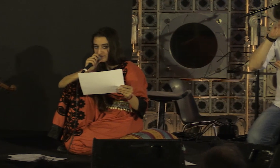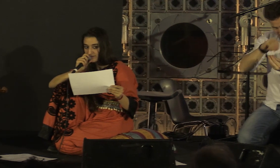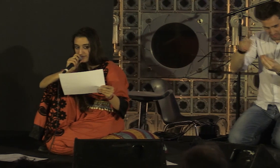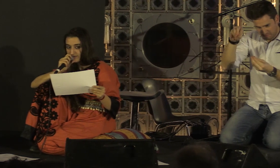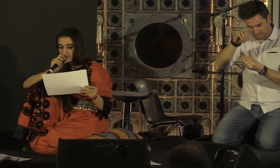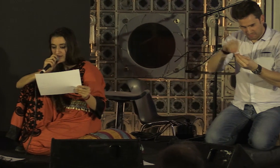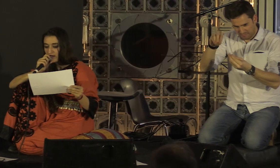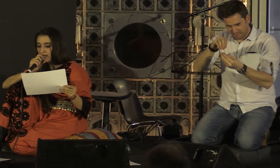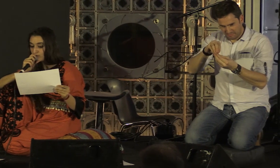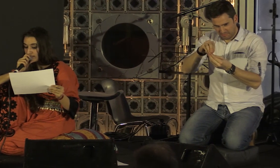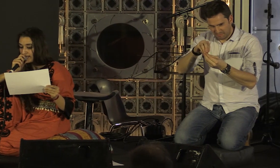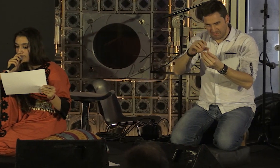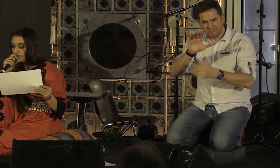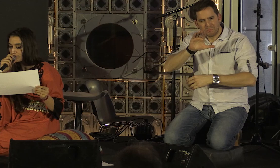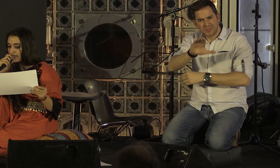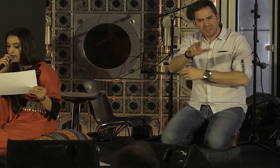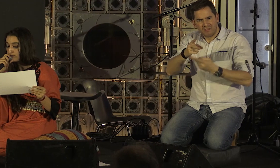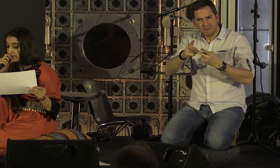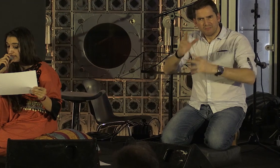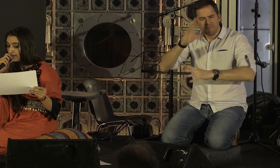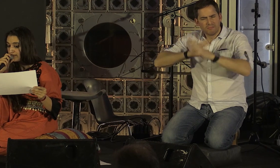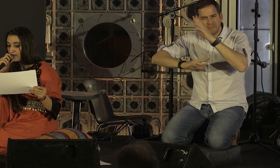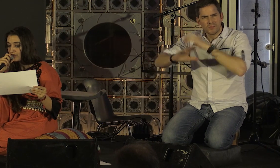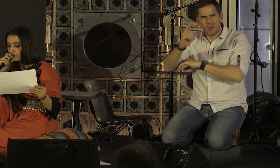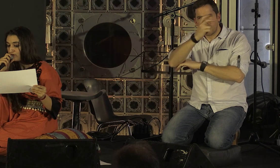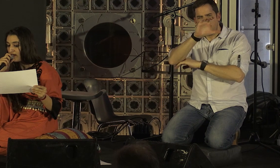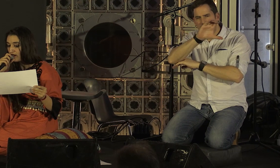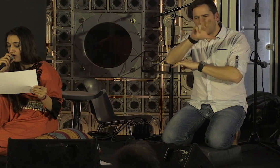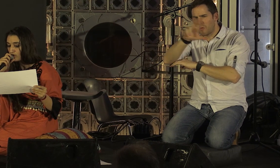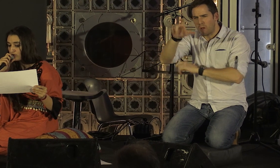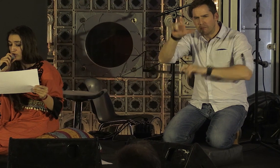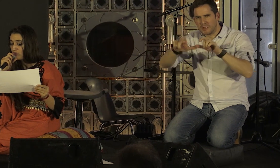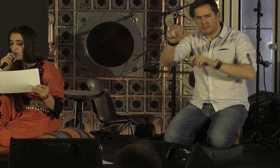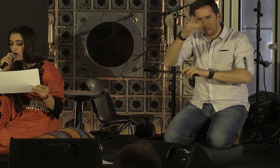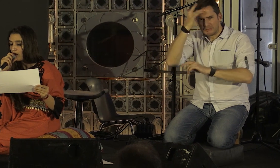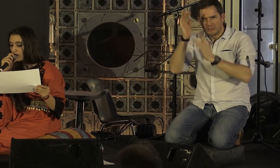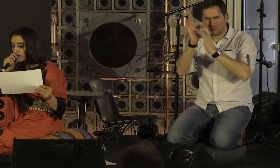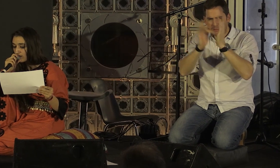la mosquée la plus ancienne à pousser, de terre en cône, encre.